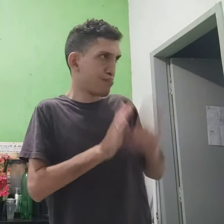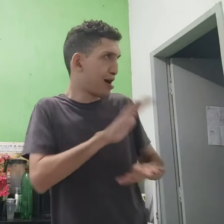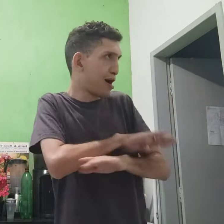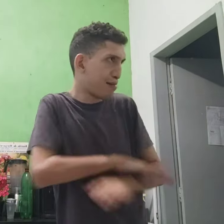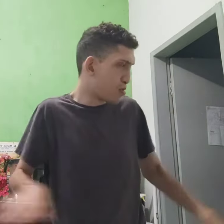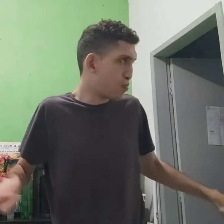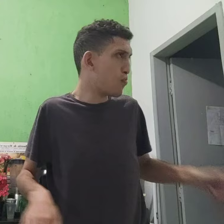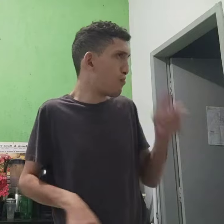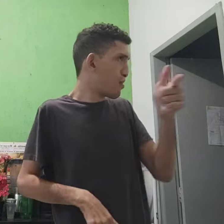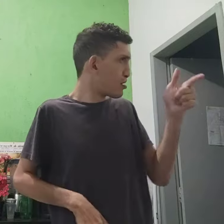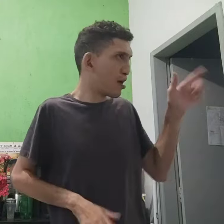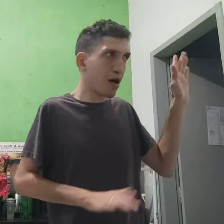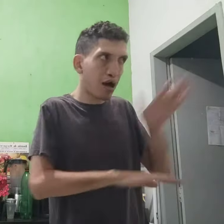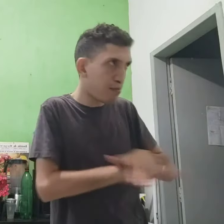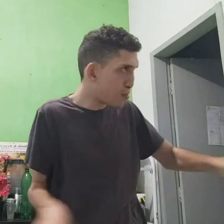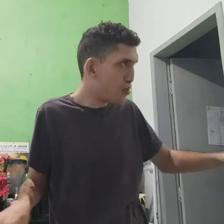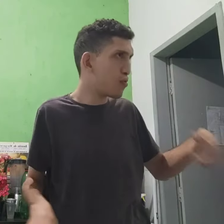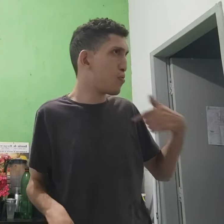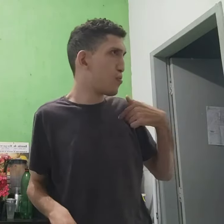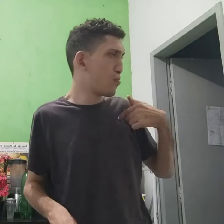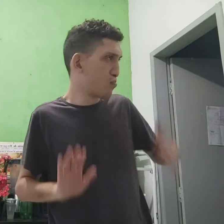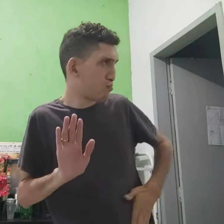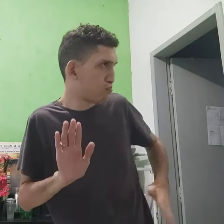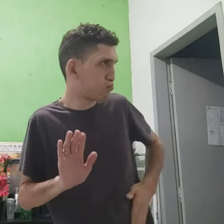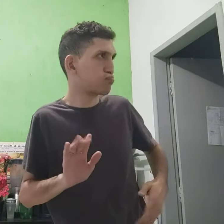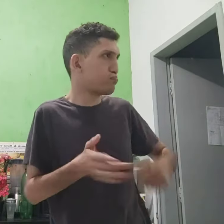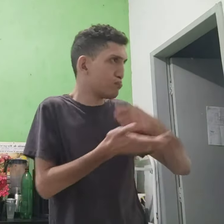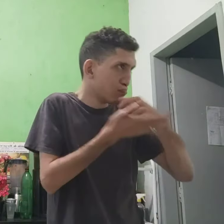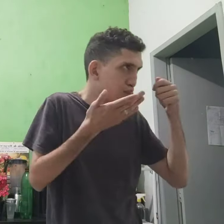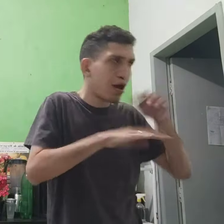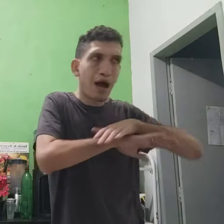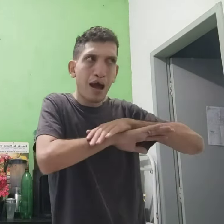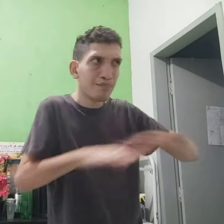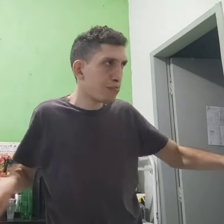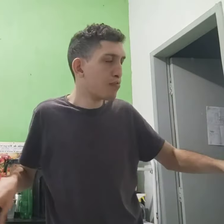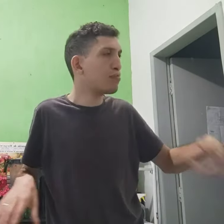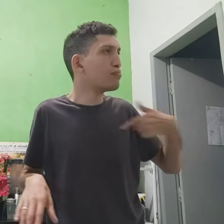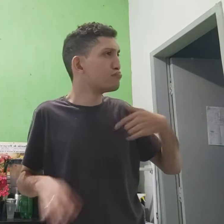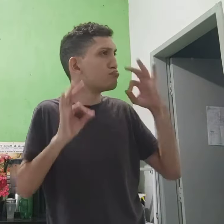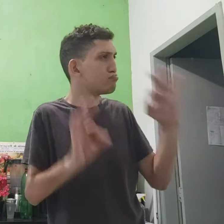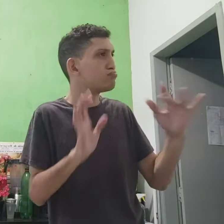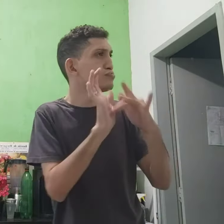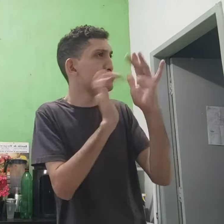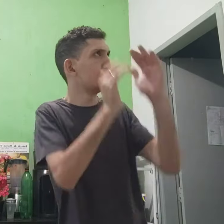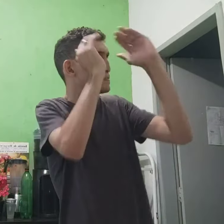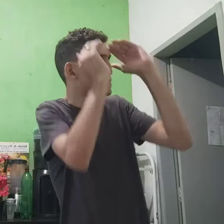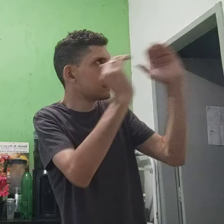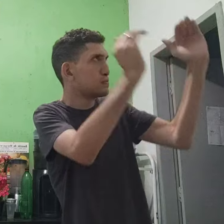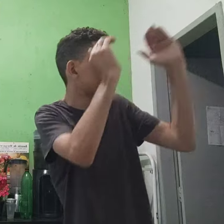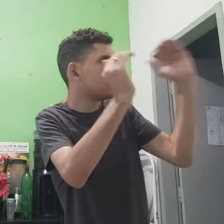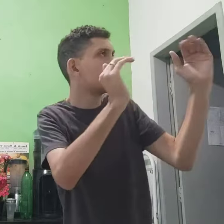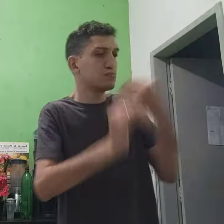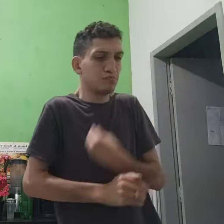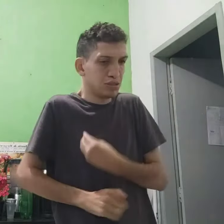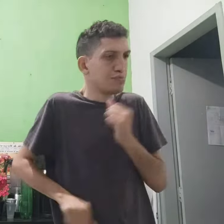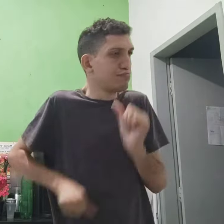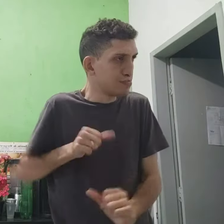desde para frente, eu acabar. Assaltar, roubar, bandar, usar droga. É o certo, Jesus,